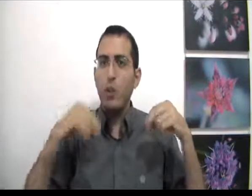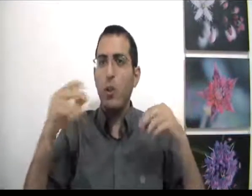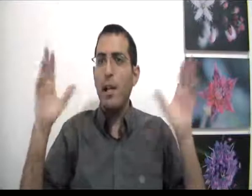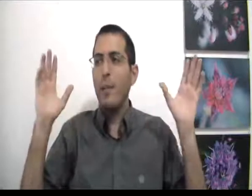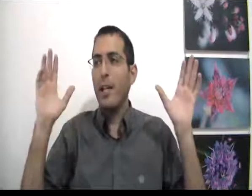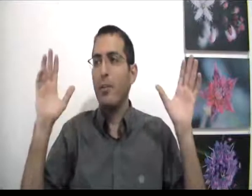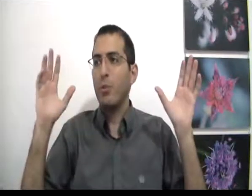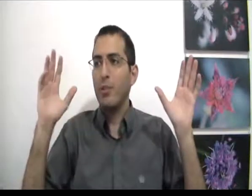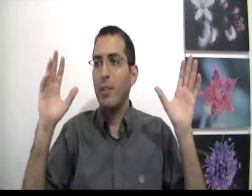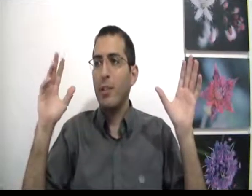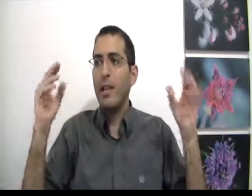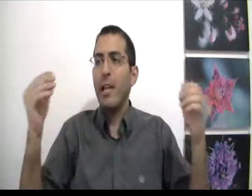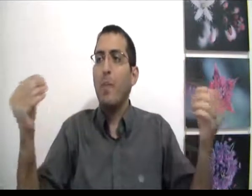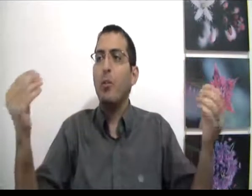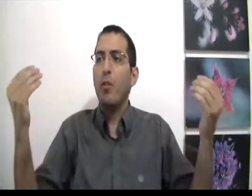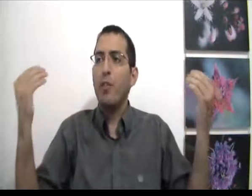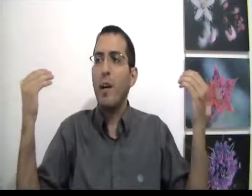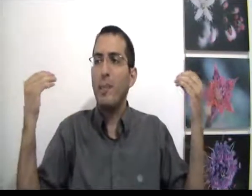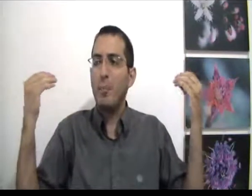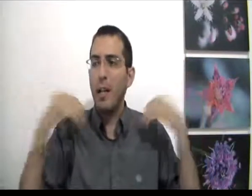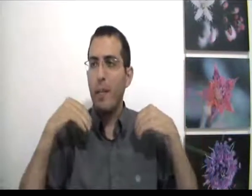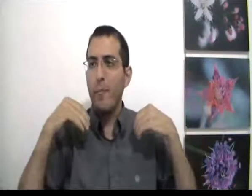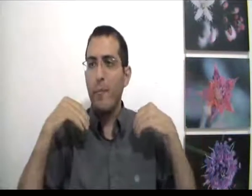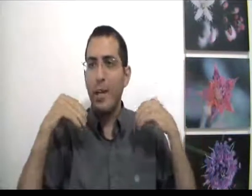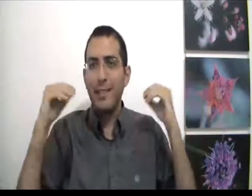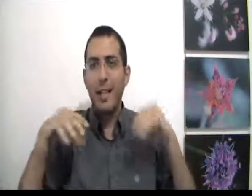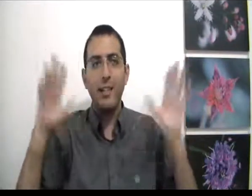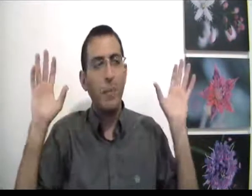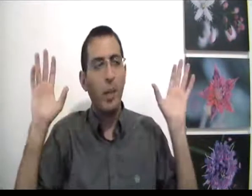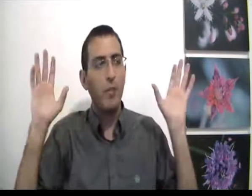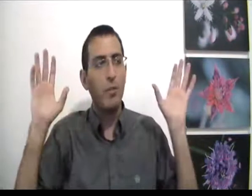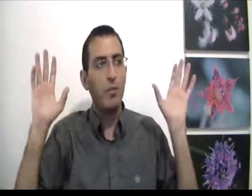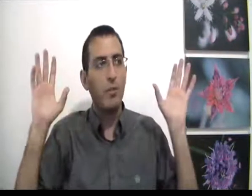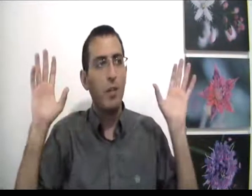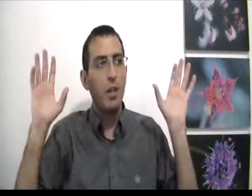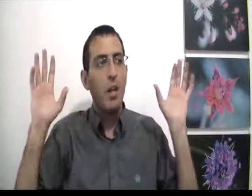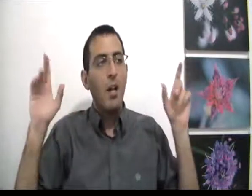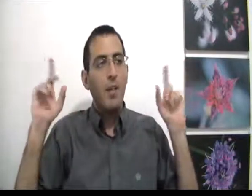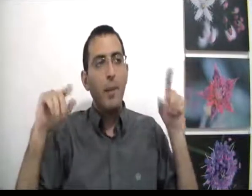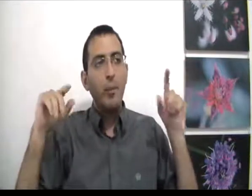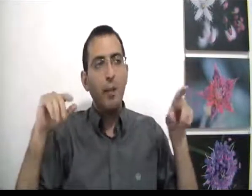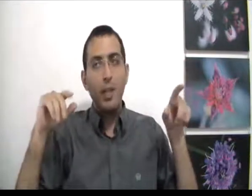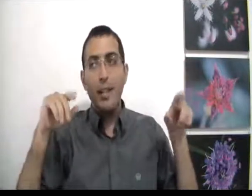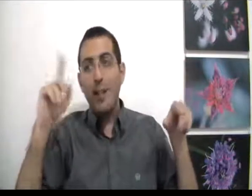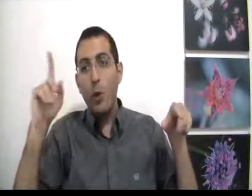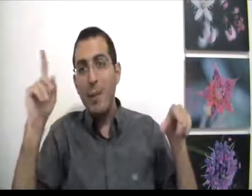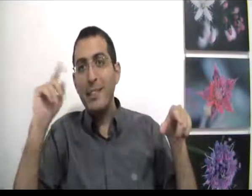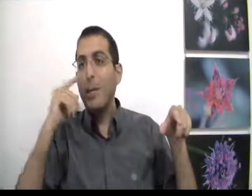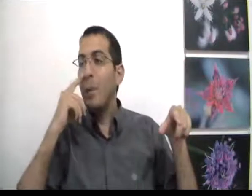שלא לנו יהיה לך טוב כי אם הטוב נובע מעצמך אז כרגע אתה אמור להרגיש טוב ואם הטוב שלך תלוי באיזה משהו